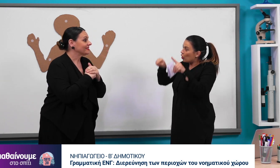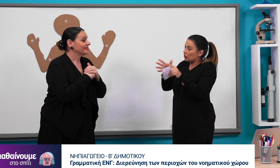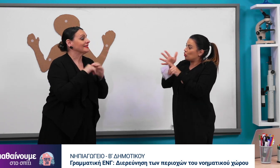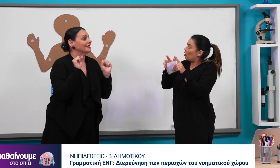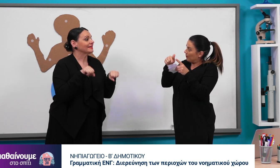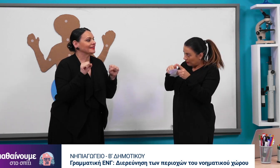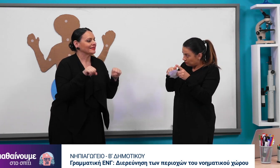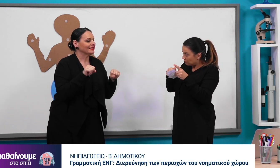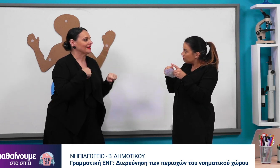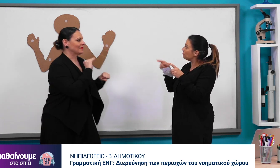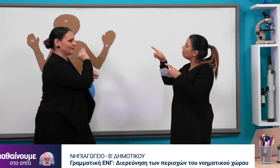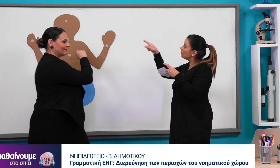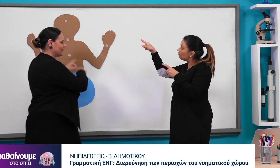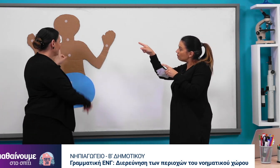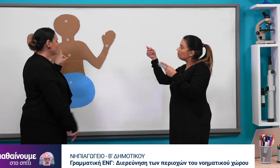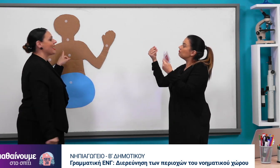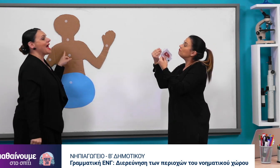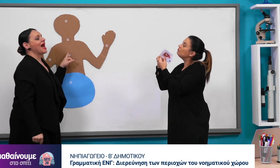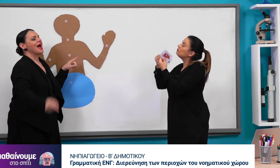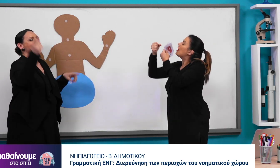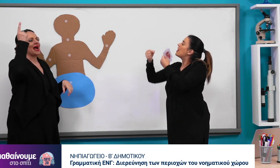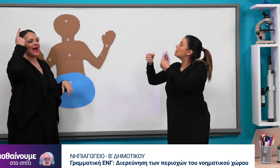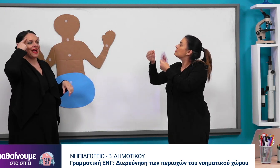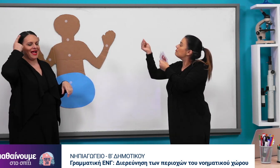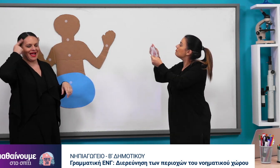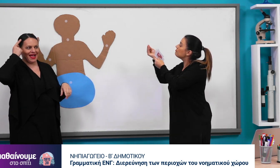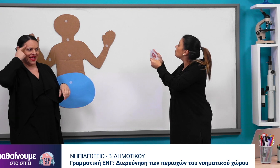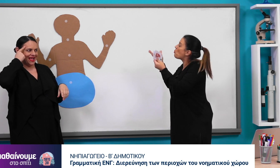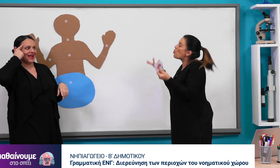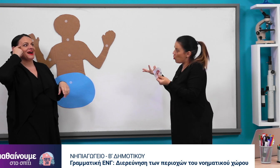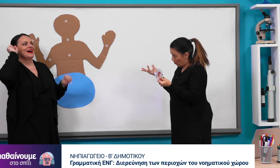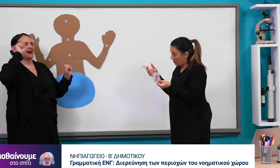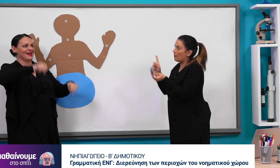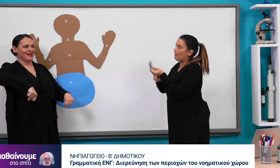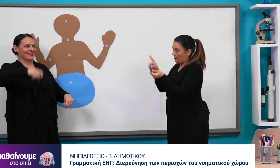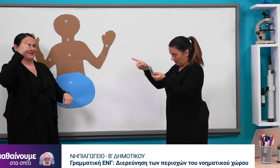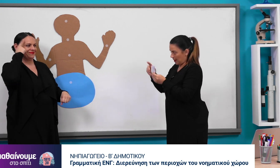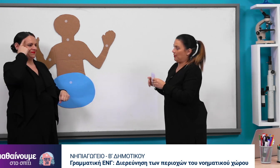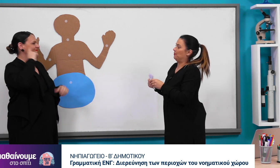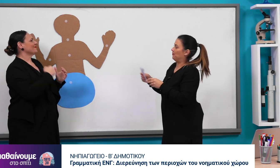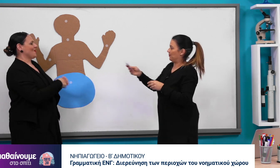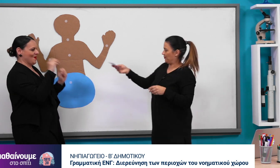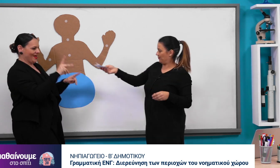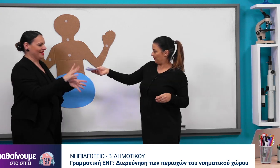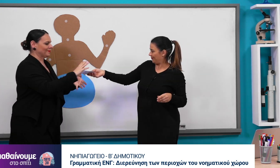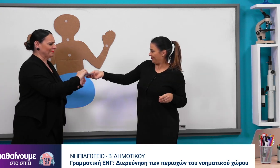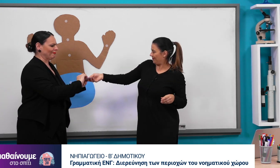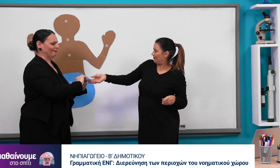Αυτές λοιπόν οι εικόνες δείχνουν κάποια νοήματα. Θα πρέπει να δούμε πού είναι η θέση τους. Θα αναλάβεις εσύ να τις βάλεις.